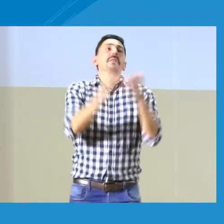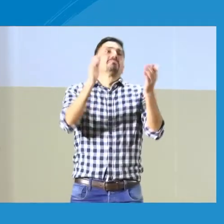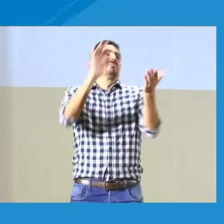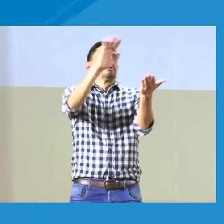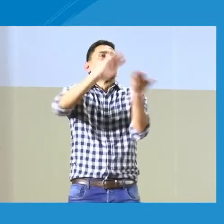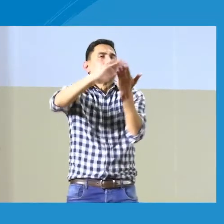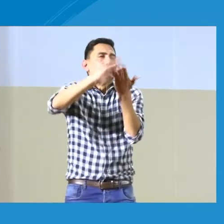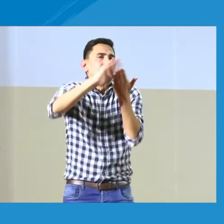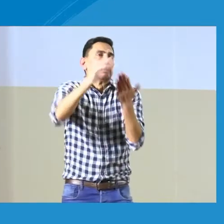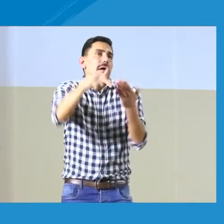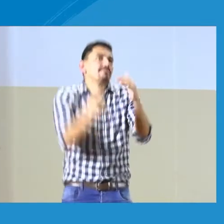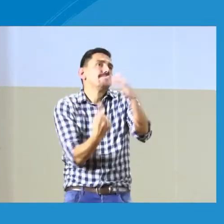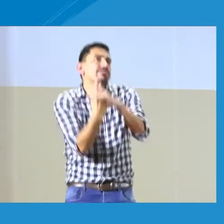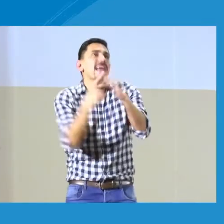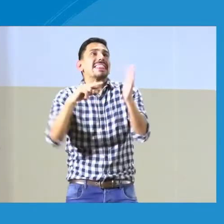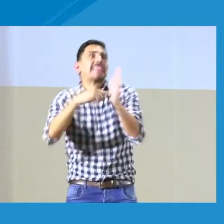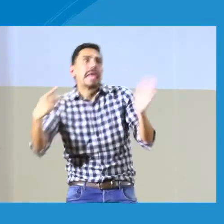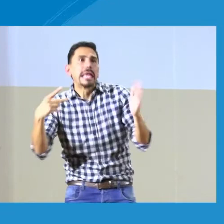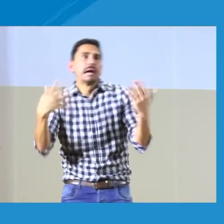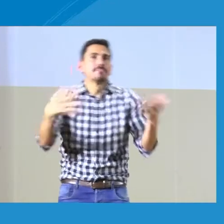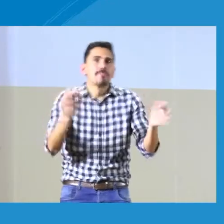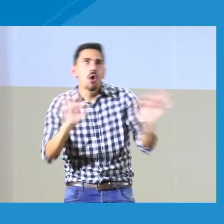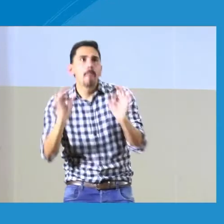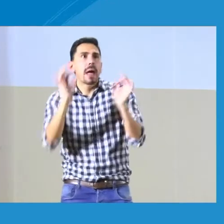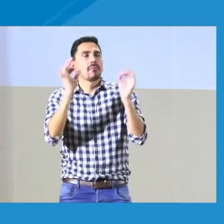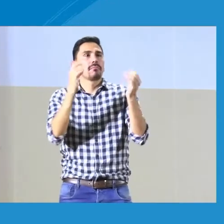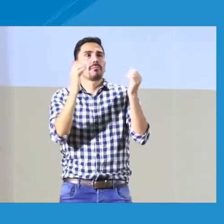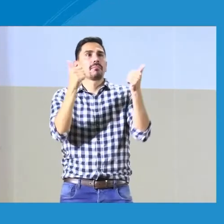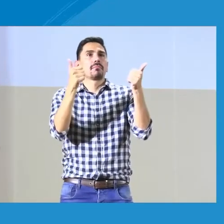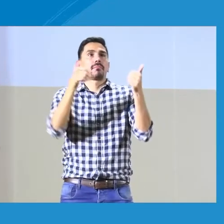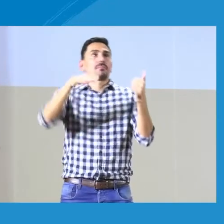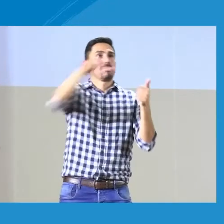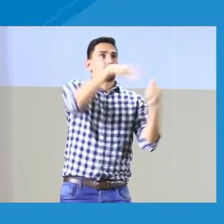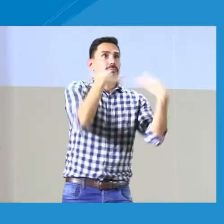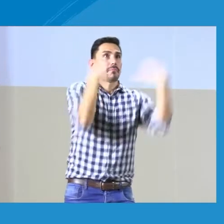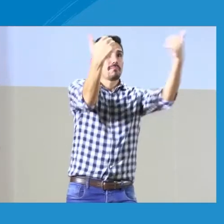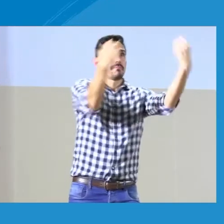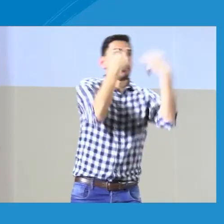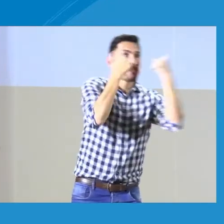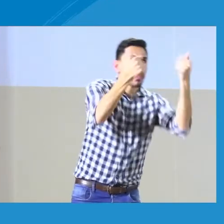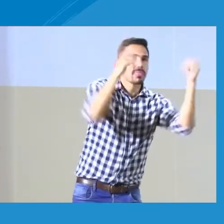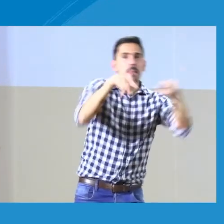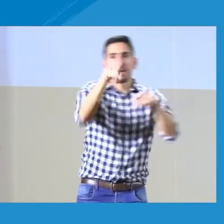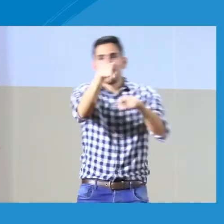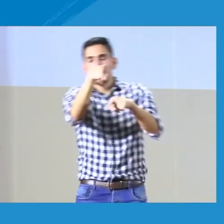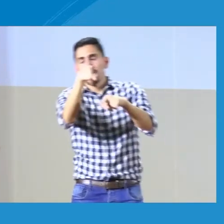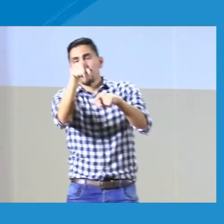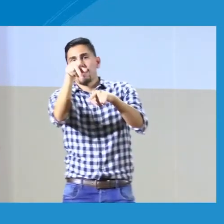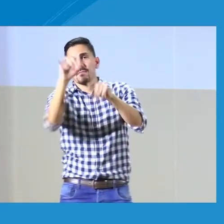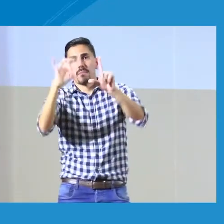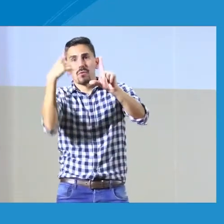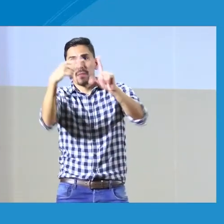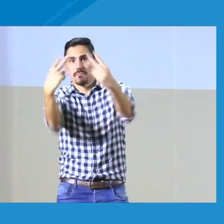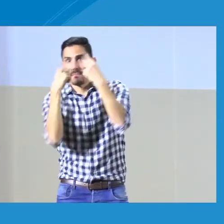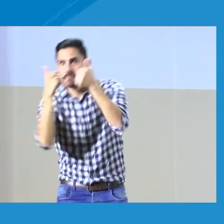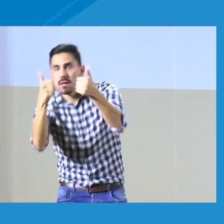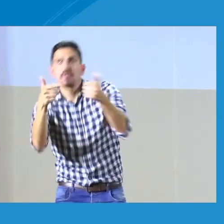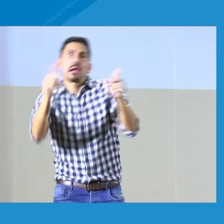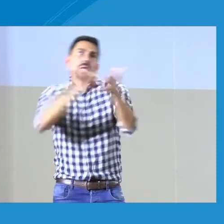Bueno, qué pena con ustedes. Surgió aquí un tema técnico que estábamos organizando. Como saben, pues